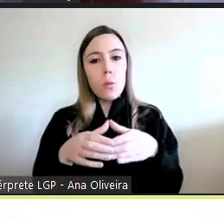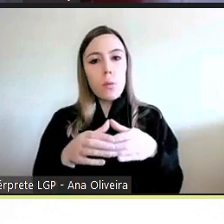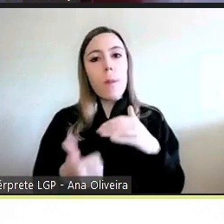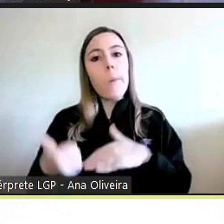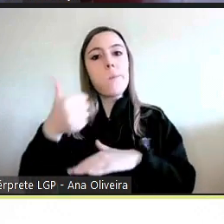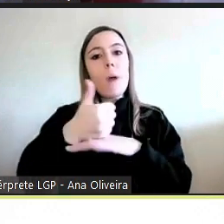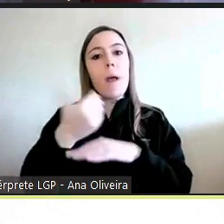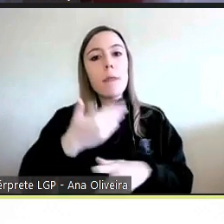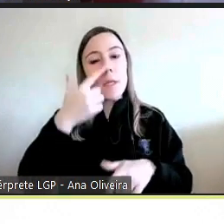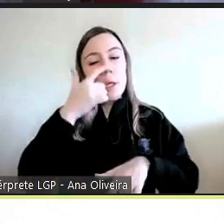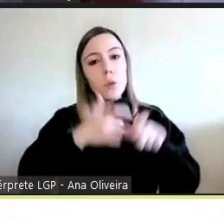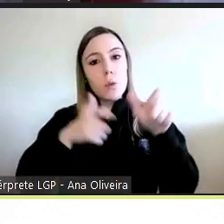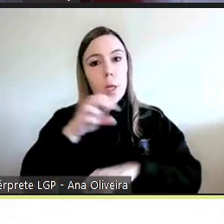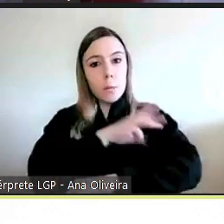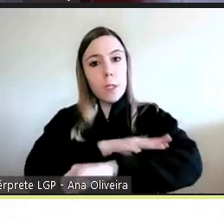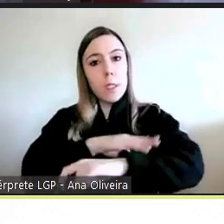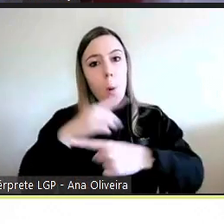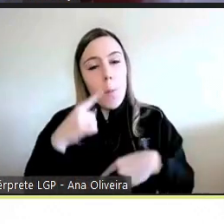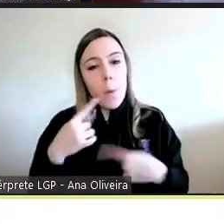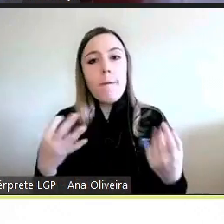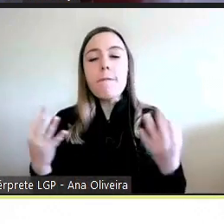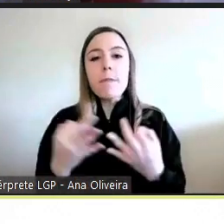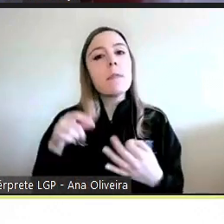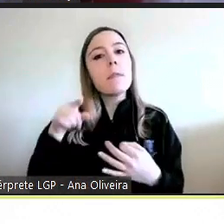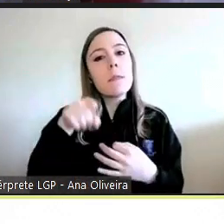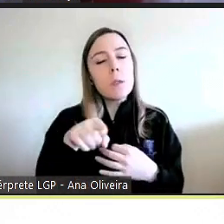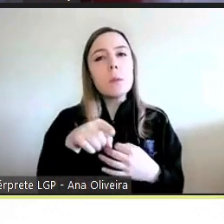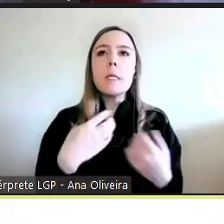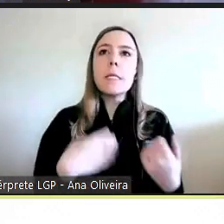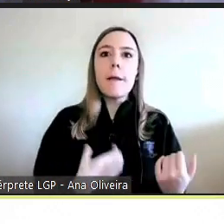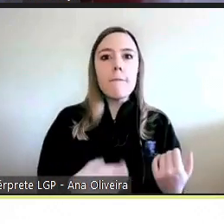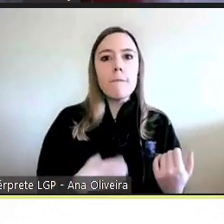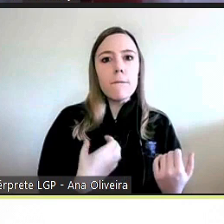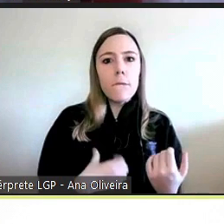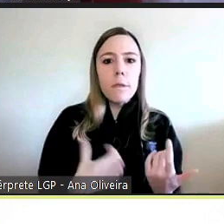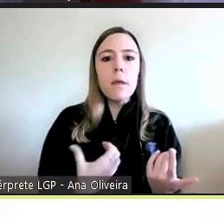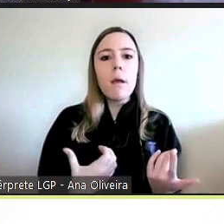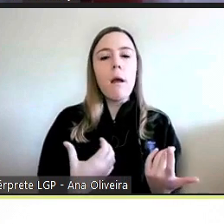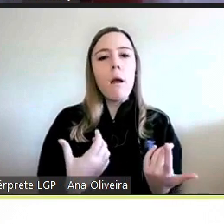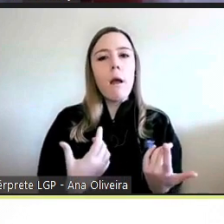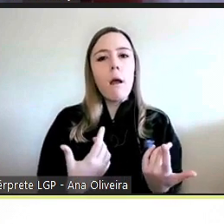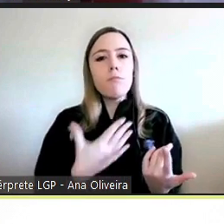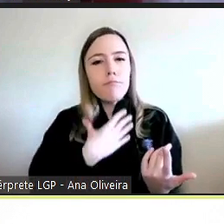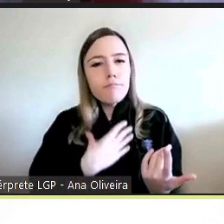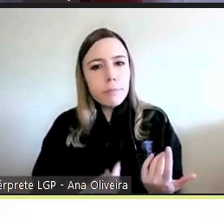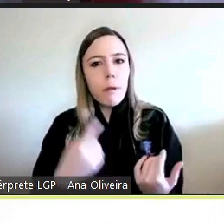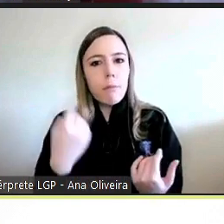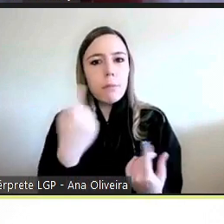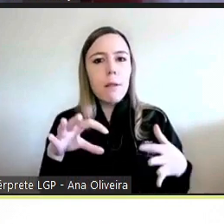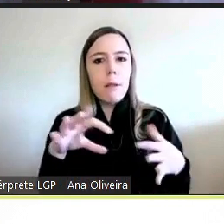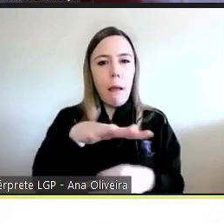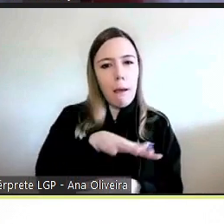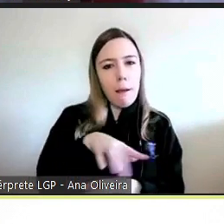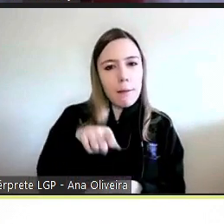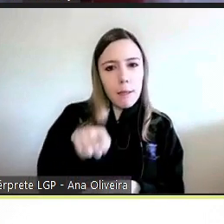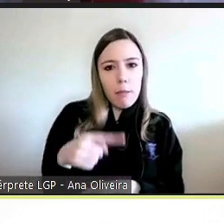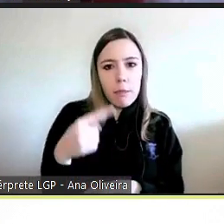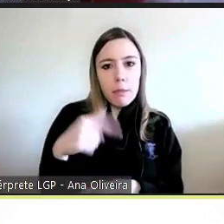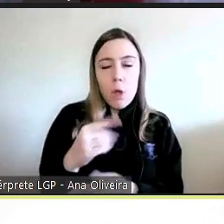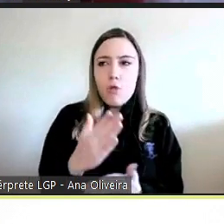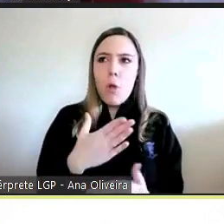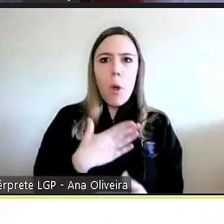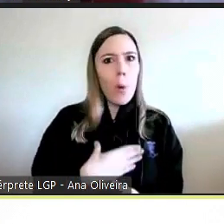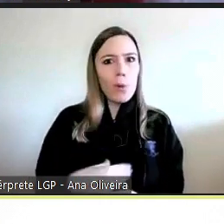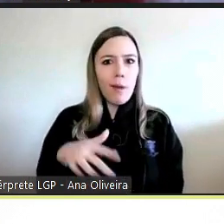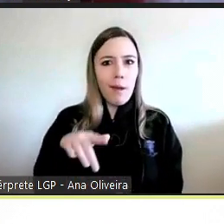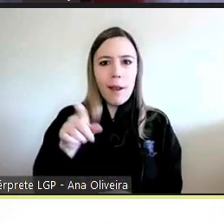pública sejam, de facto, sinal e símbolo deste apreço específico por esta matéria, que mais que apreço específico por esta